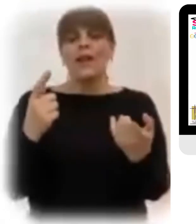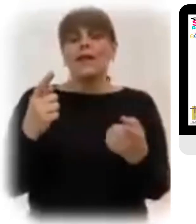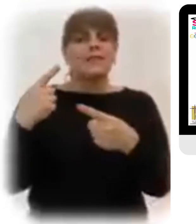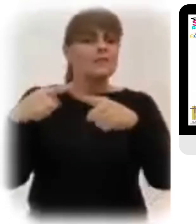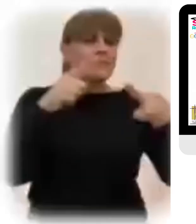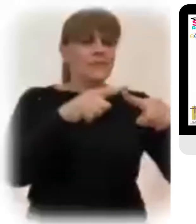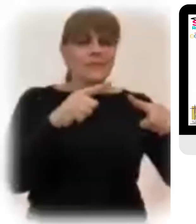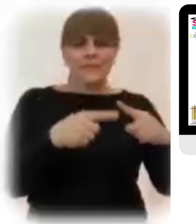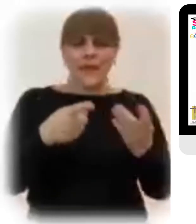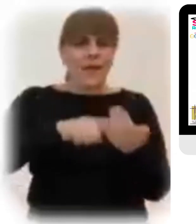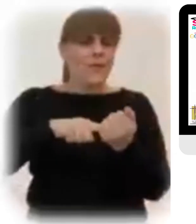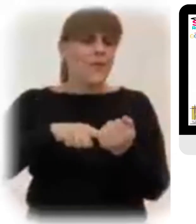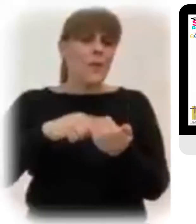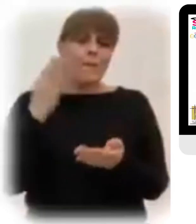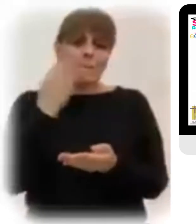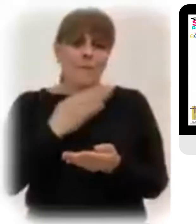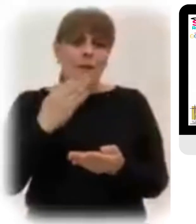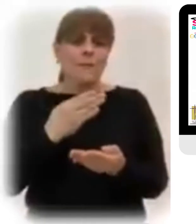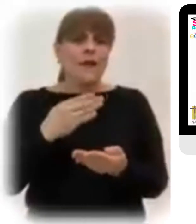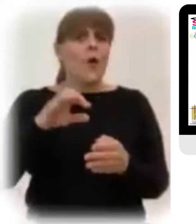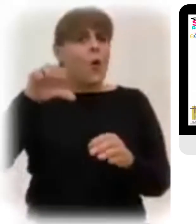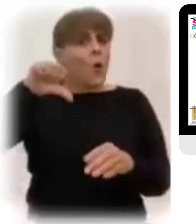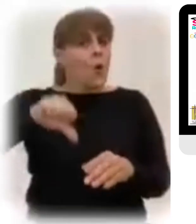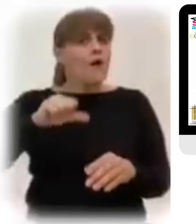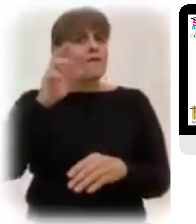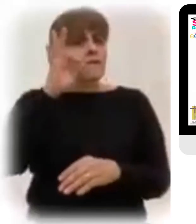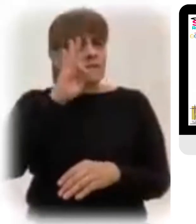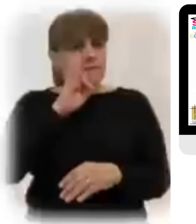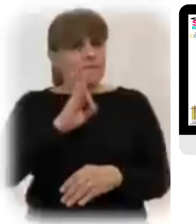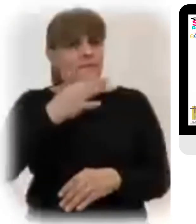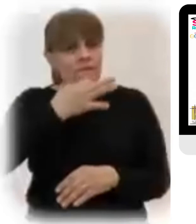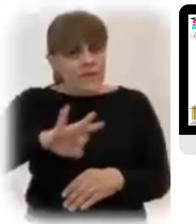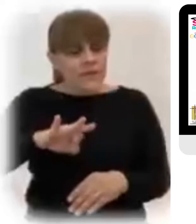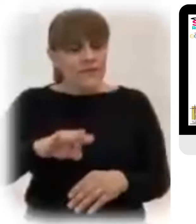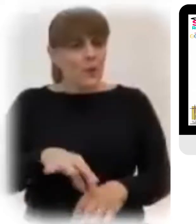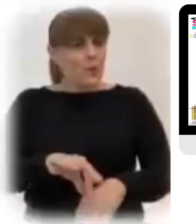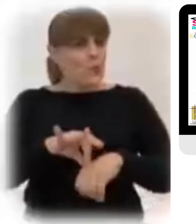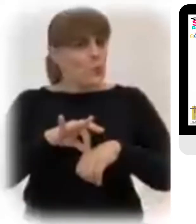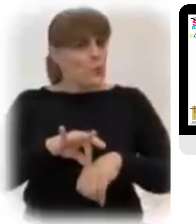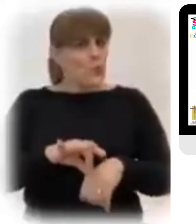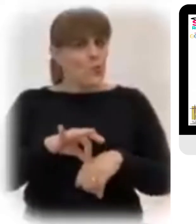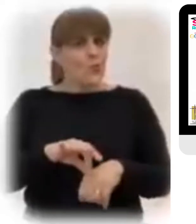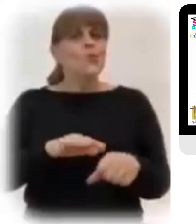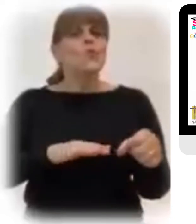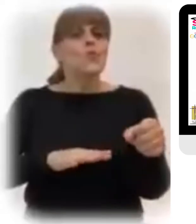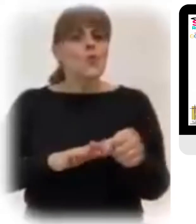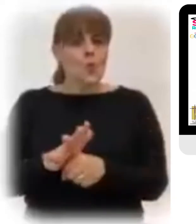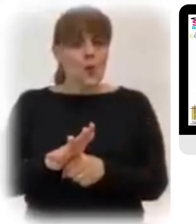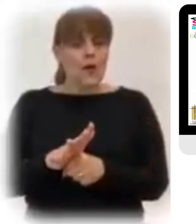testimonio de haber anunciado el gran acontecimiento Que hoy celebramos como una realidad